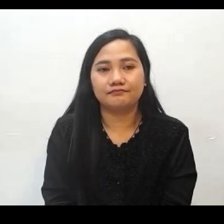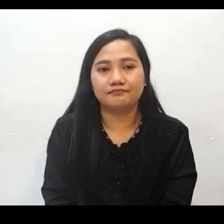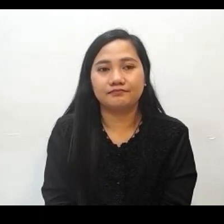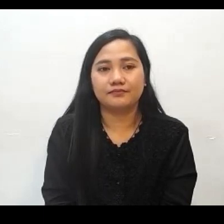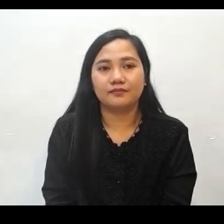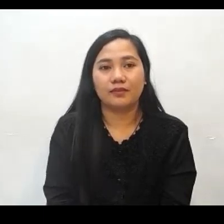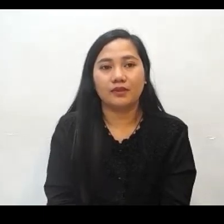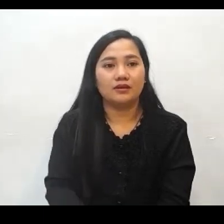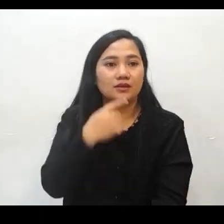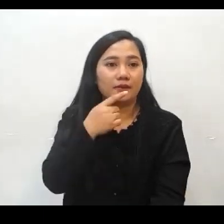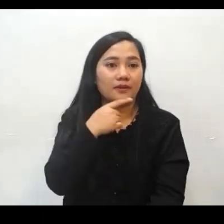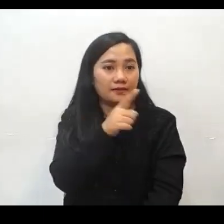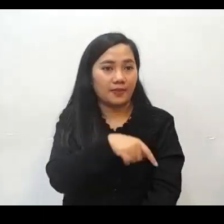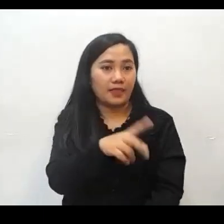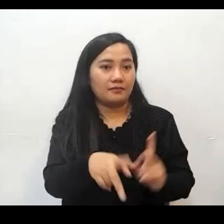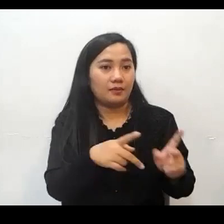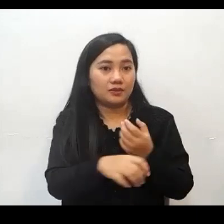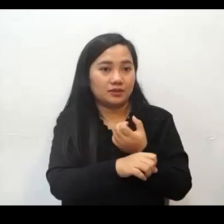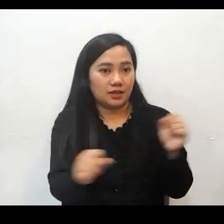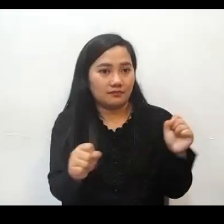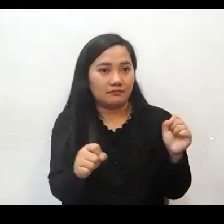Kaya yung mga taong ligtas ay liwanag.